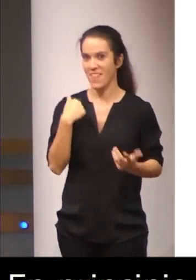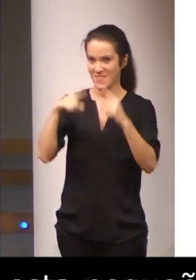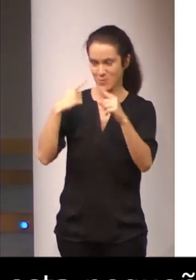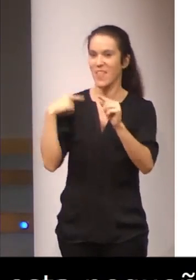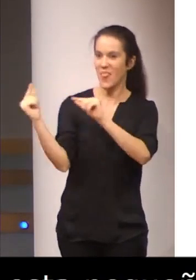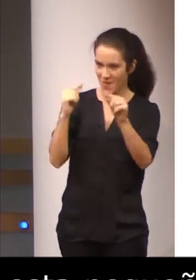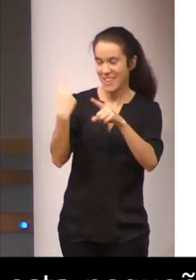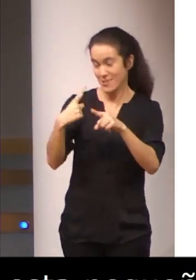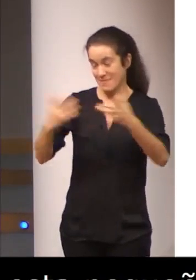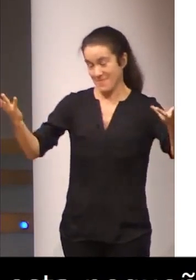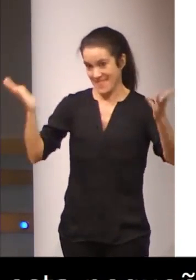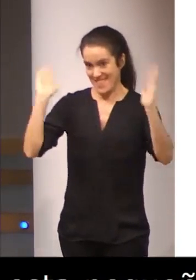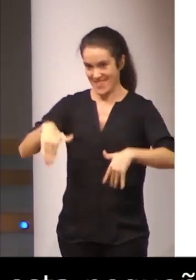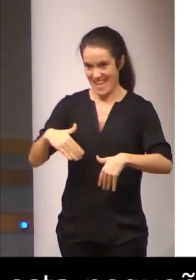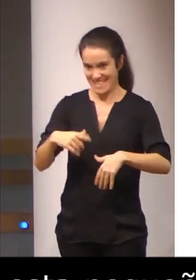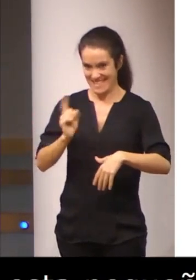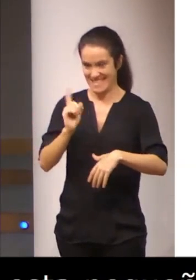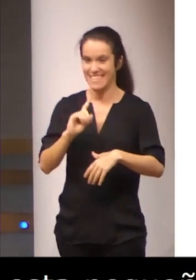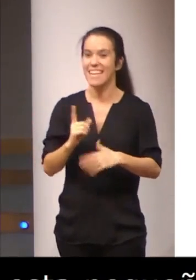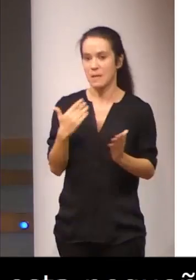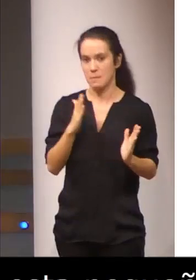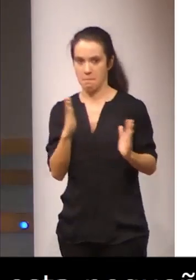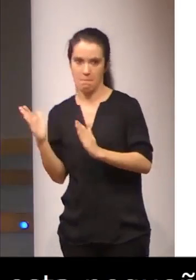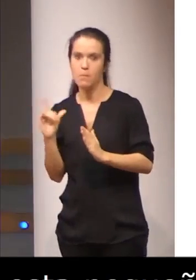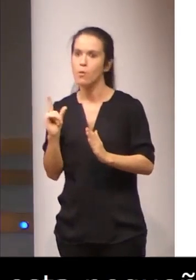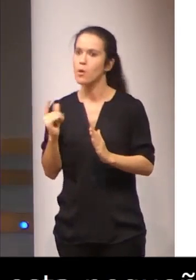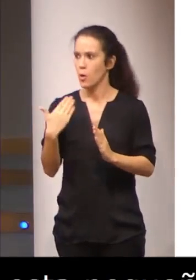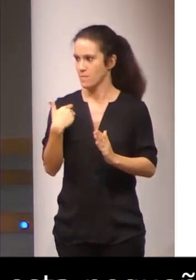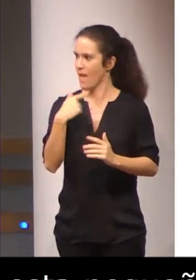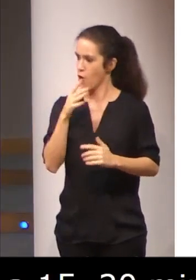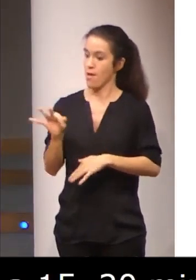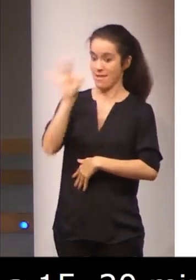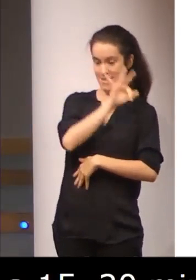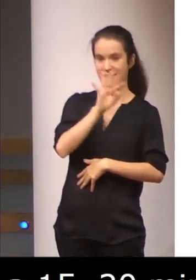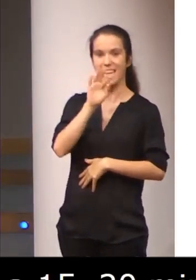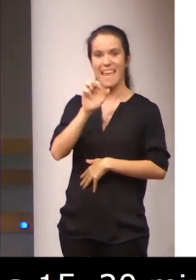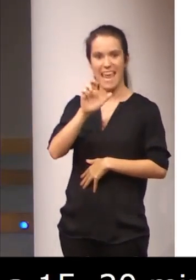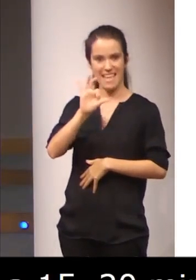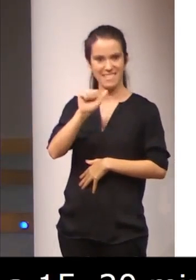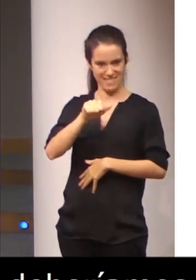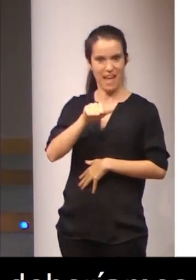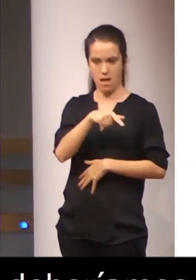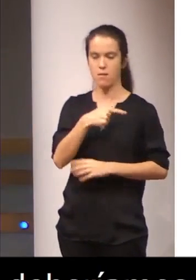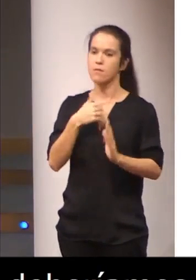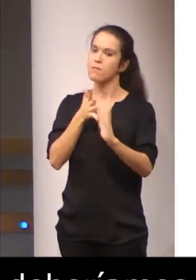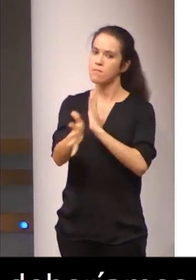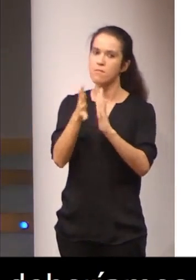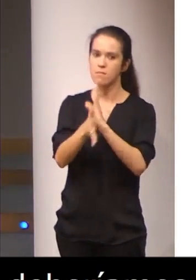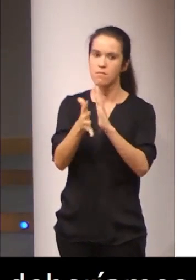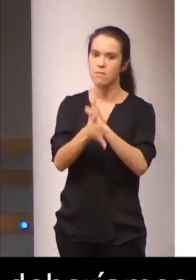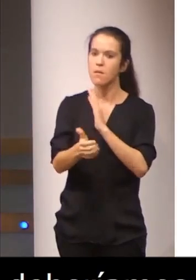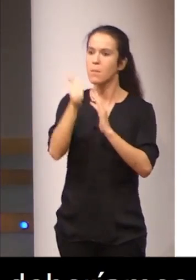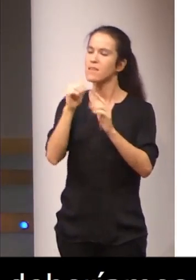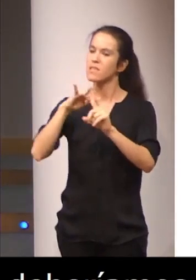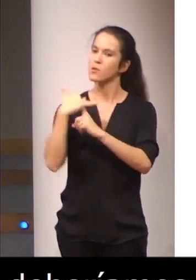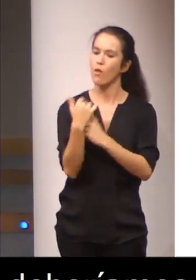todas las mesas. Y yo pues le paso la palabra y el micrófono a Teresa Sibón, que va a conversar sobre la